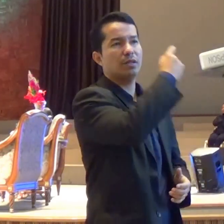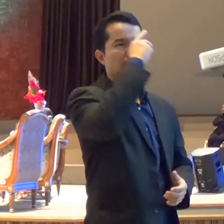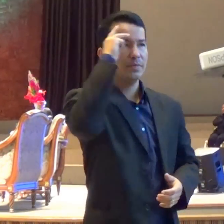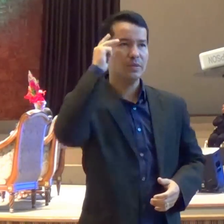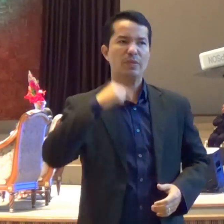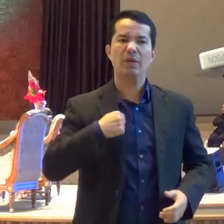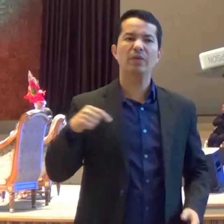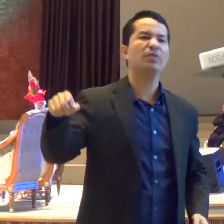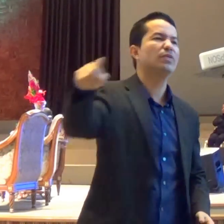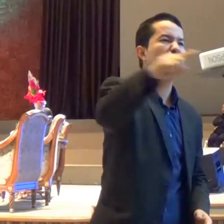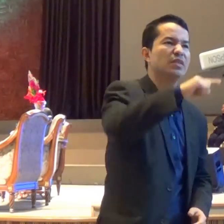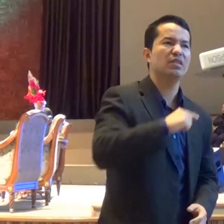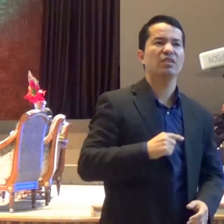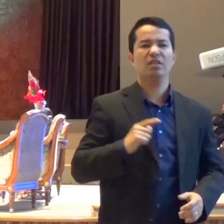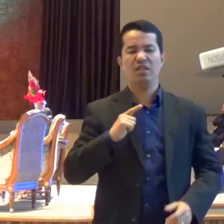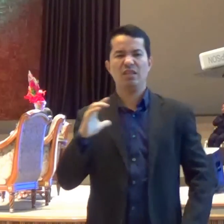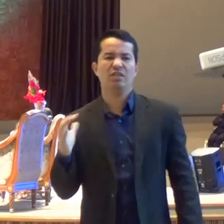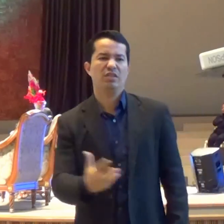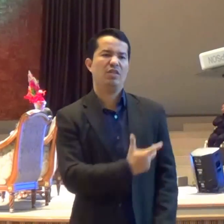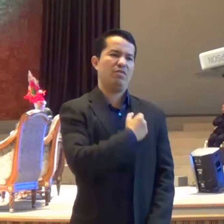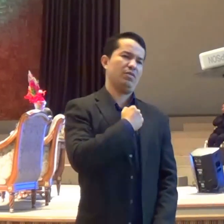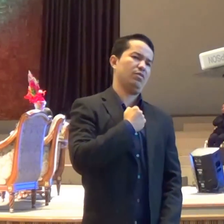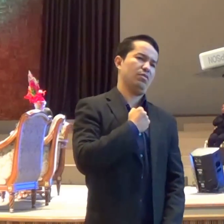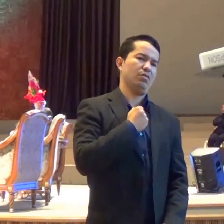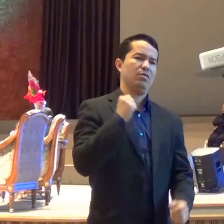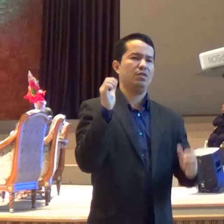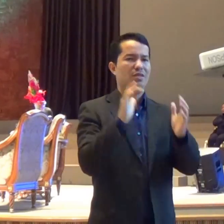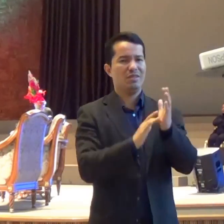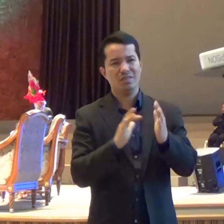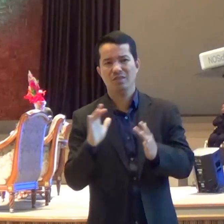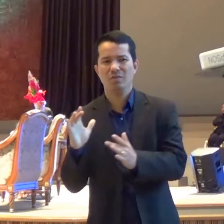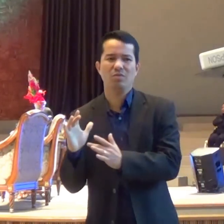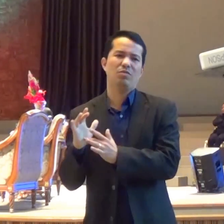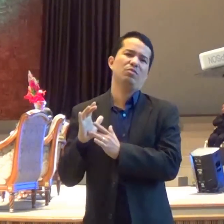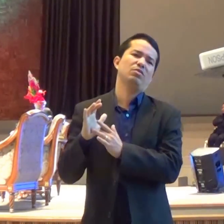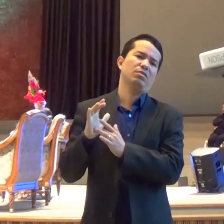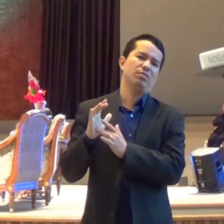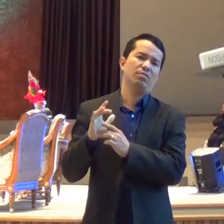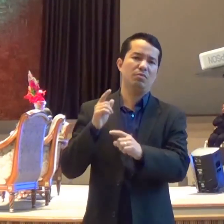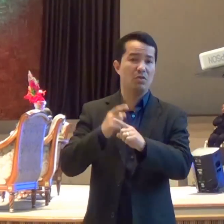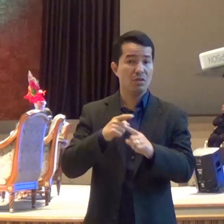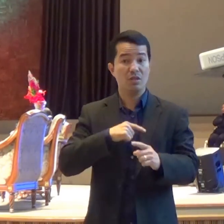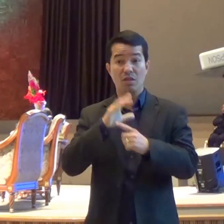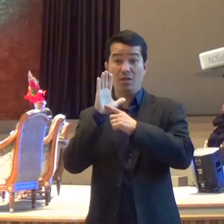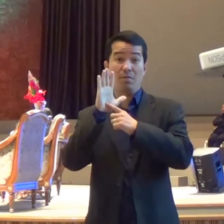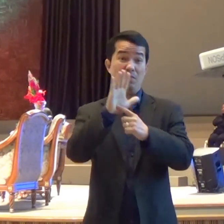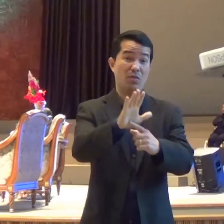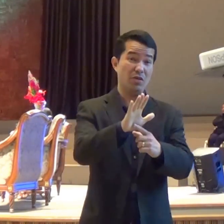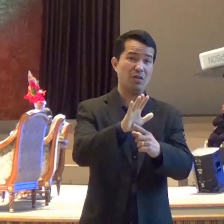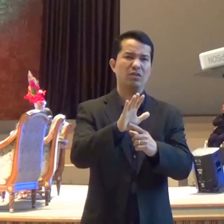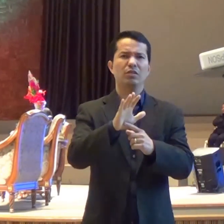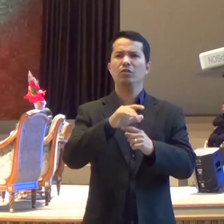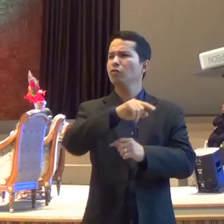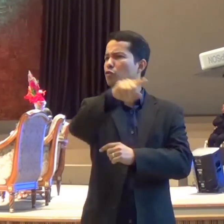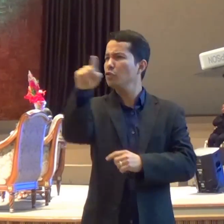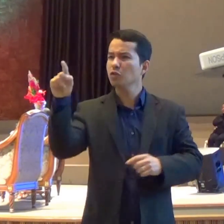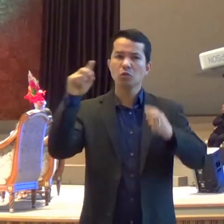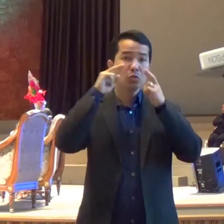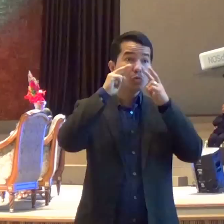esse Salvador Que é Demonstrado Publicamente No batismo Palavra de Deus